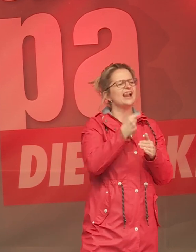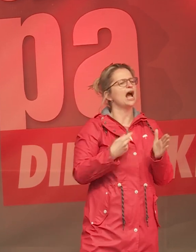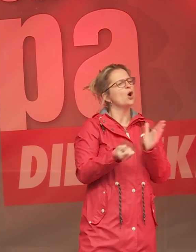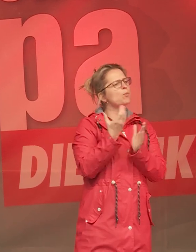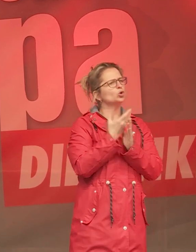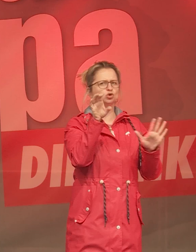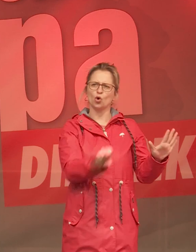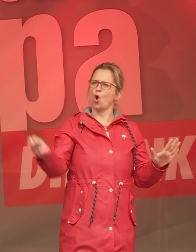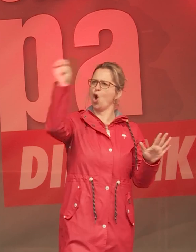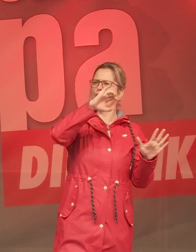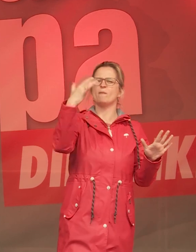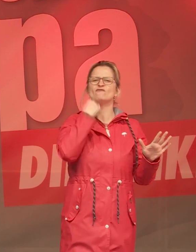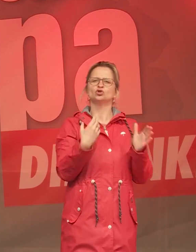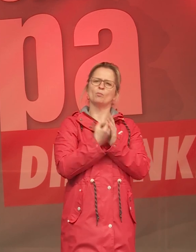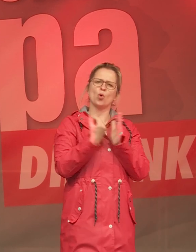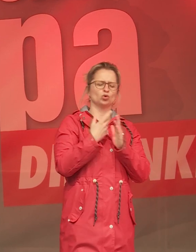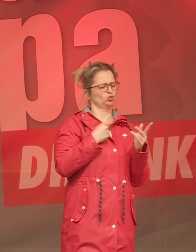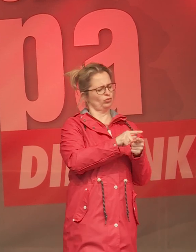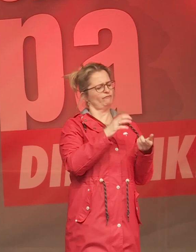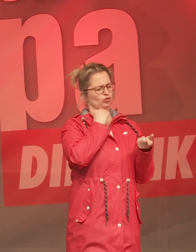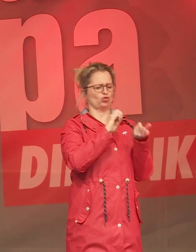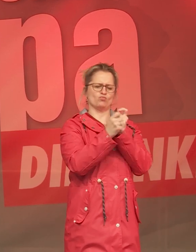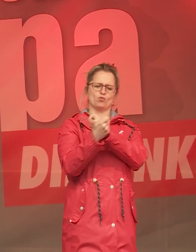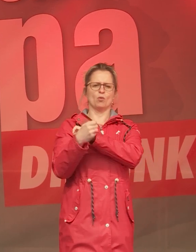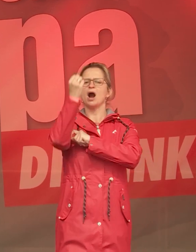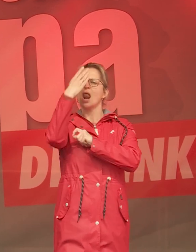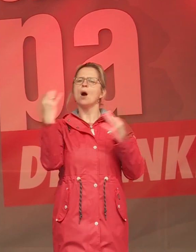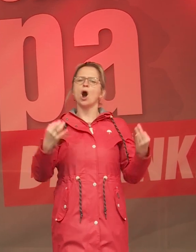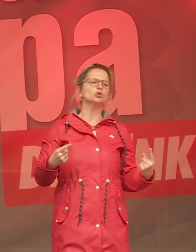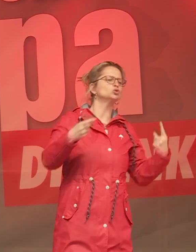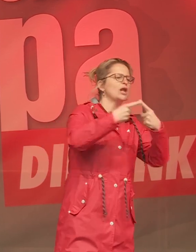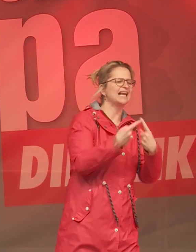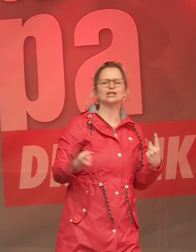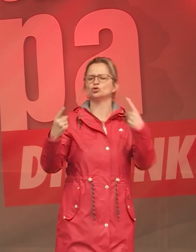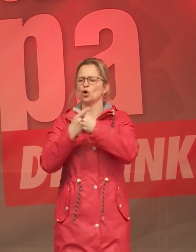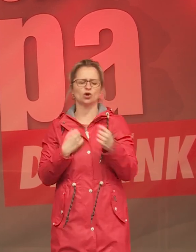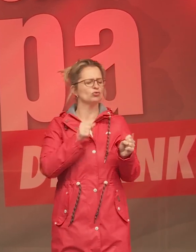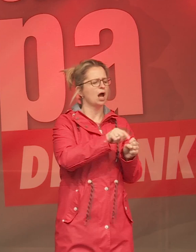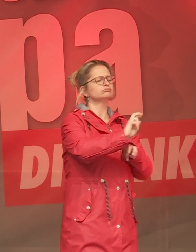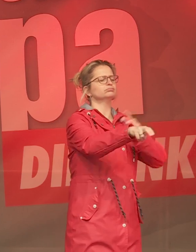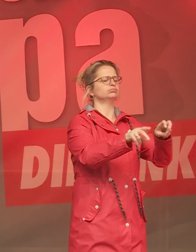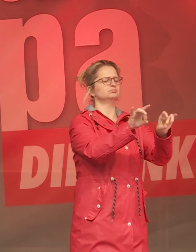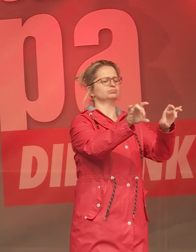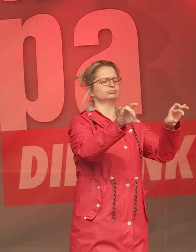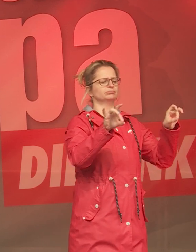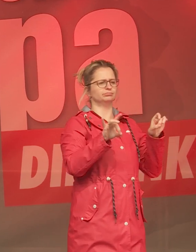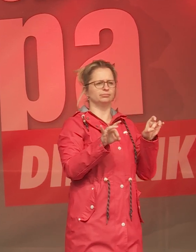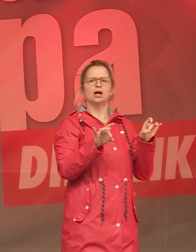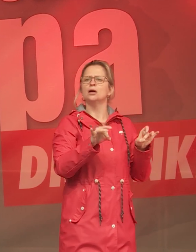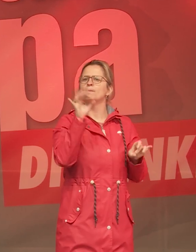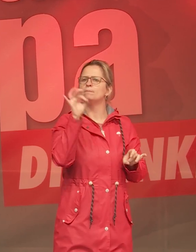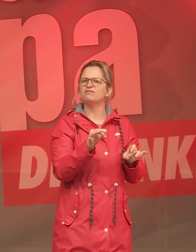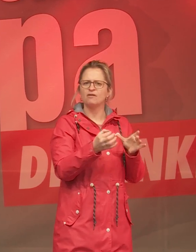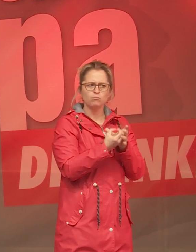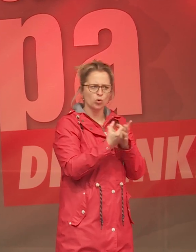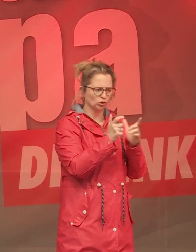Produktion in Europa um, Synergieeffekte hier, Synergieeffekte da, und wir Arbeiter auf die Straße sitzen. Und zufälligerweise führte das dazu, dass die